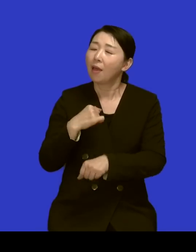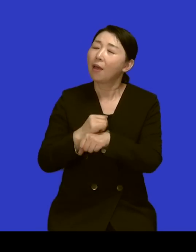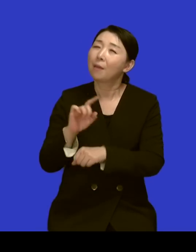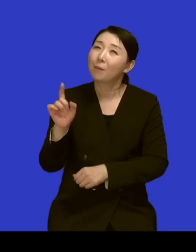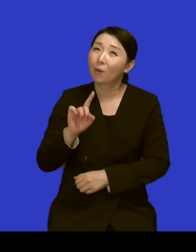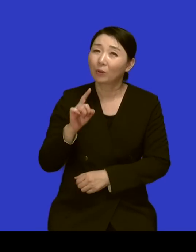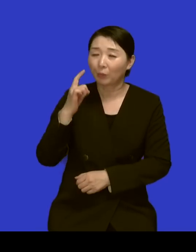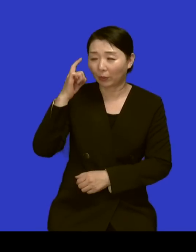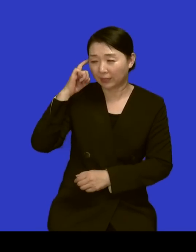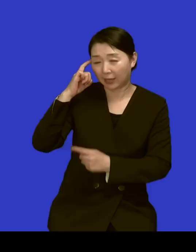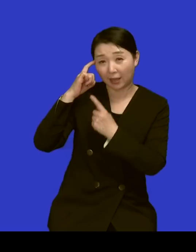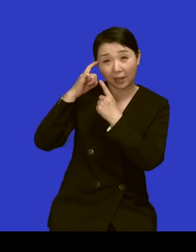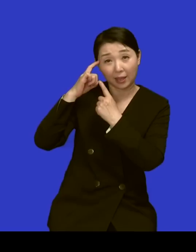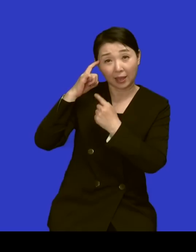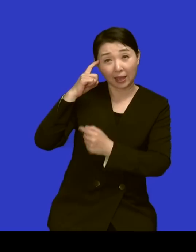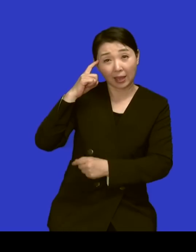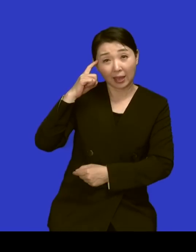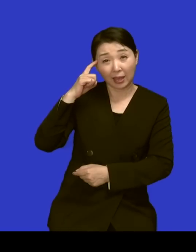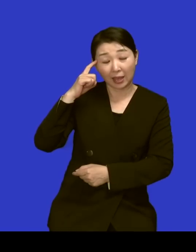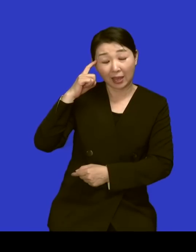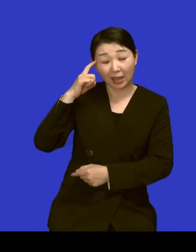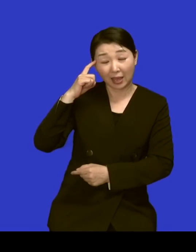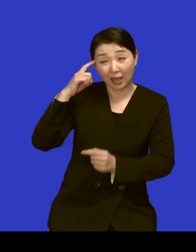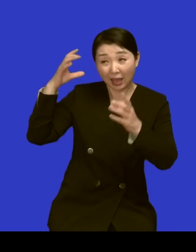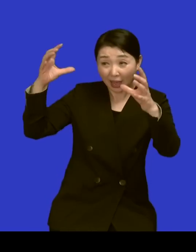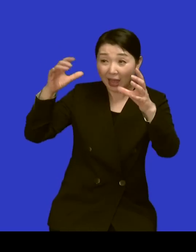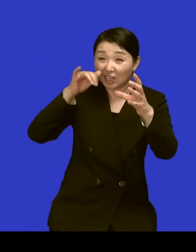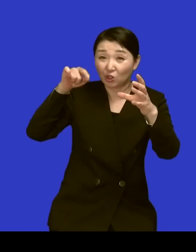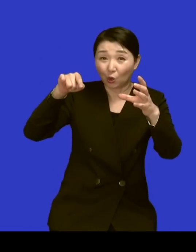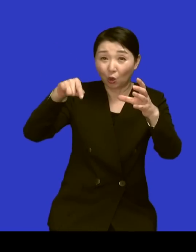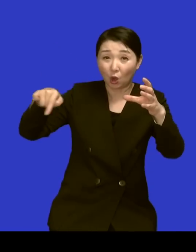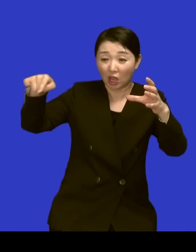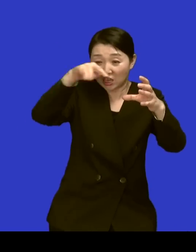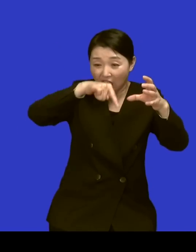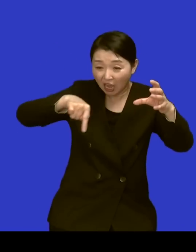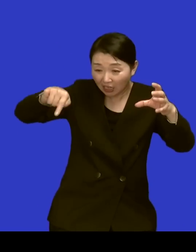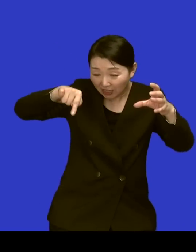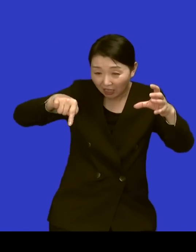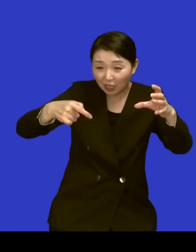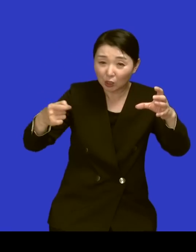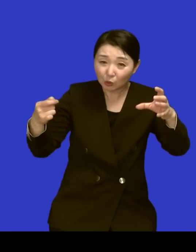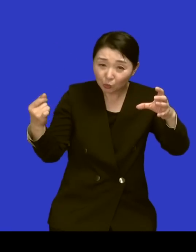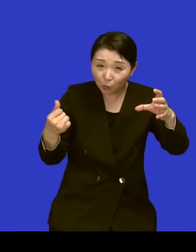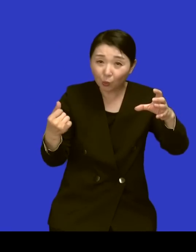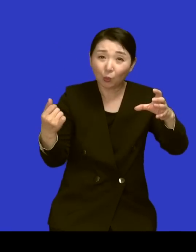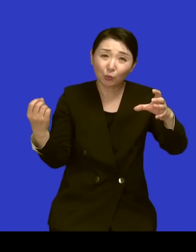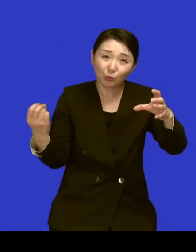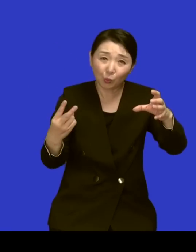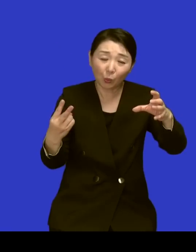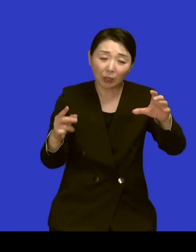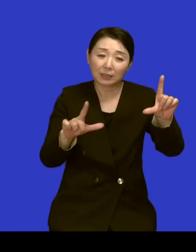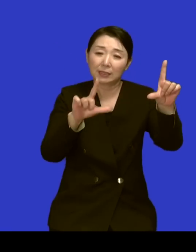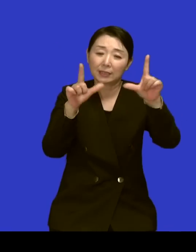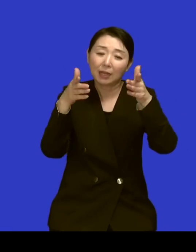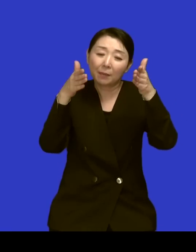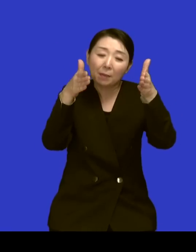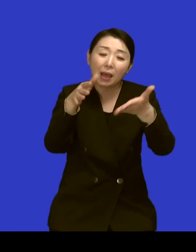생각이라는 큰 틀 안에서 또 작게 어떤 삶의 방향 가치관을 만드는데